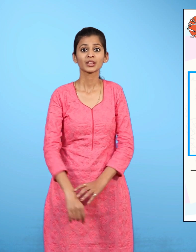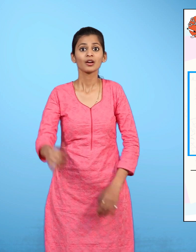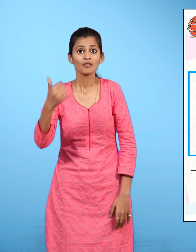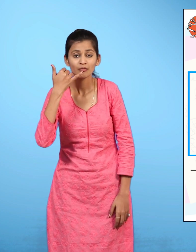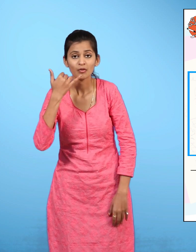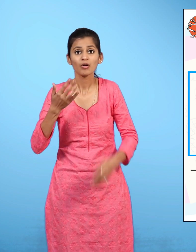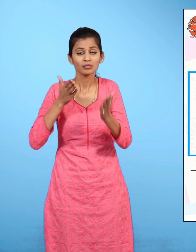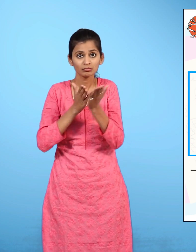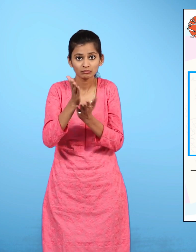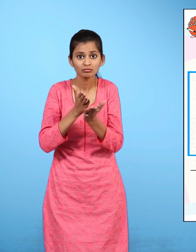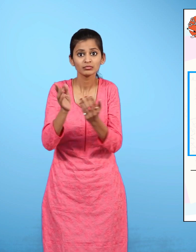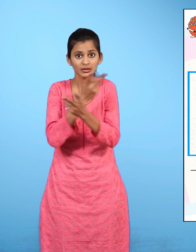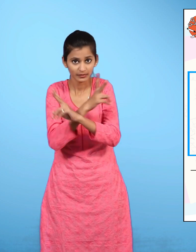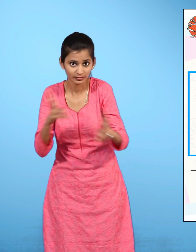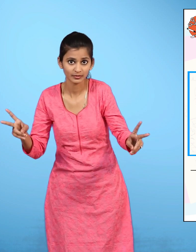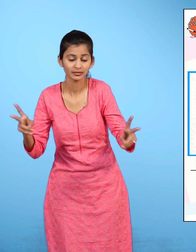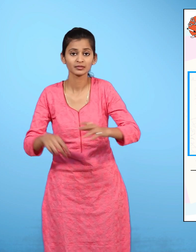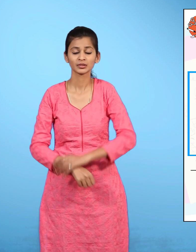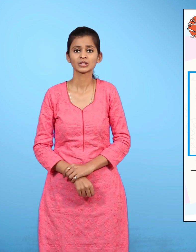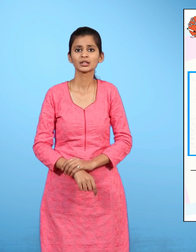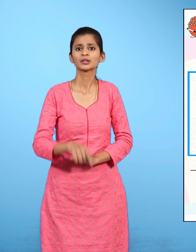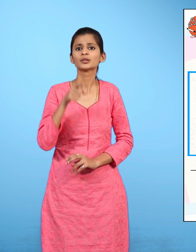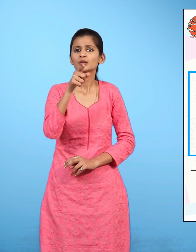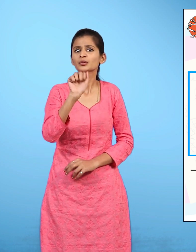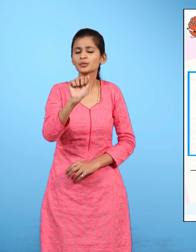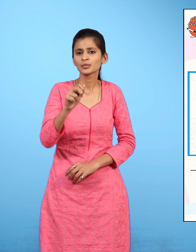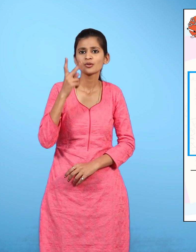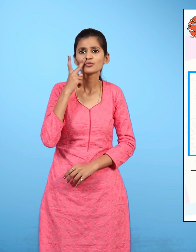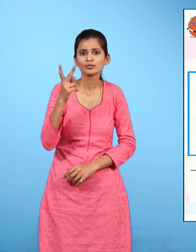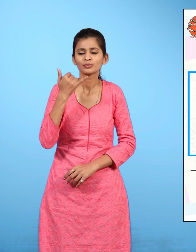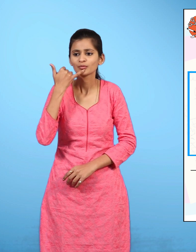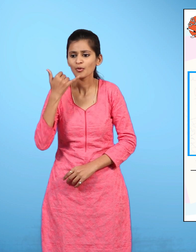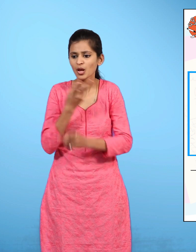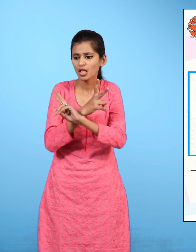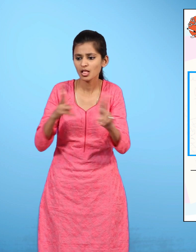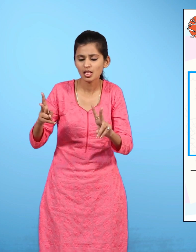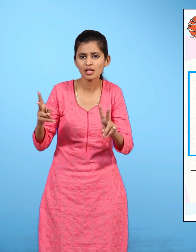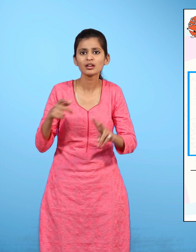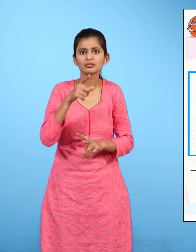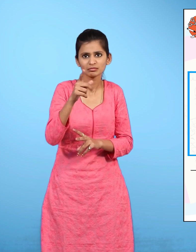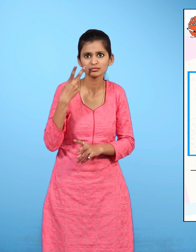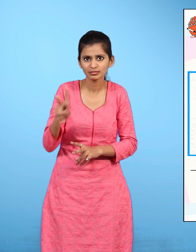फोन भी अलग-अलगतर है कि होते हैं तुमने जो फोन देखी हैं, उनका चित्र बनाओ